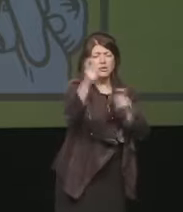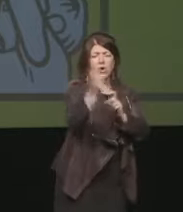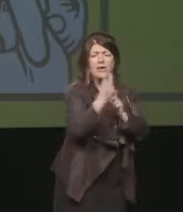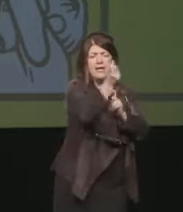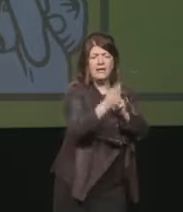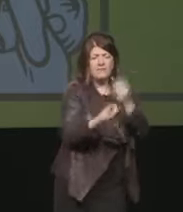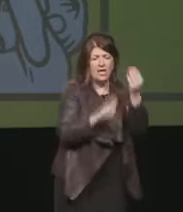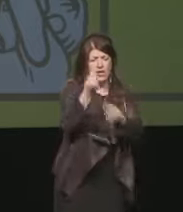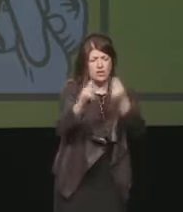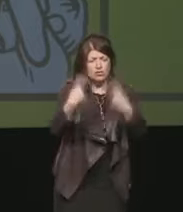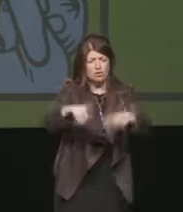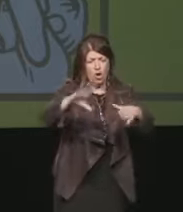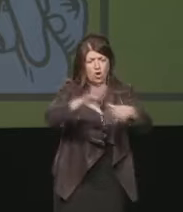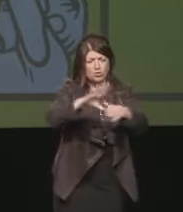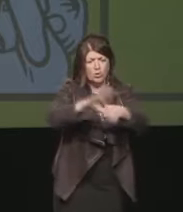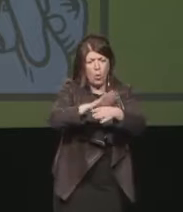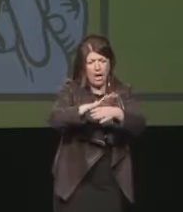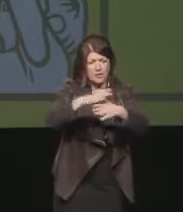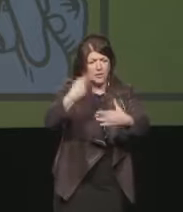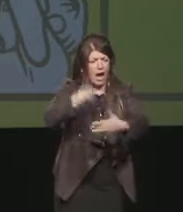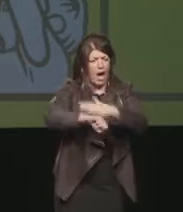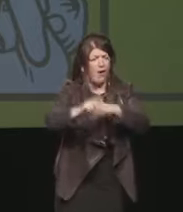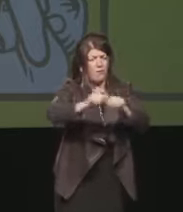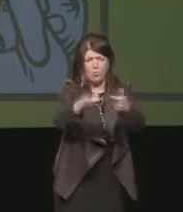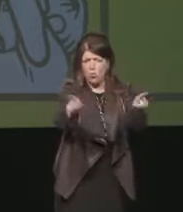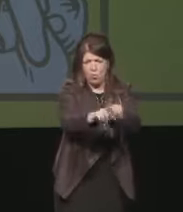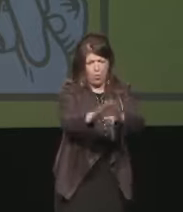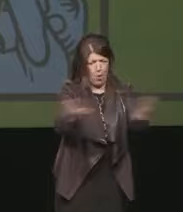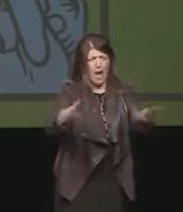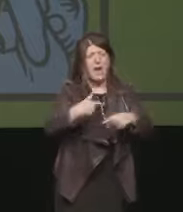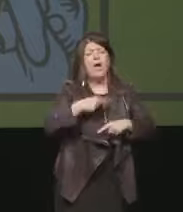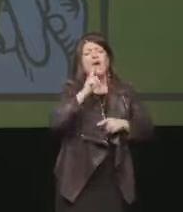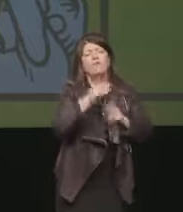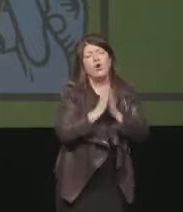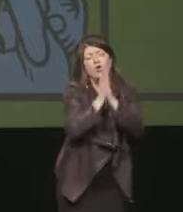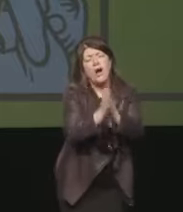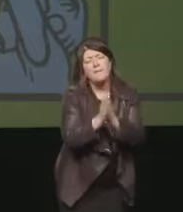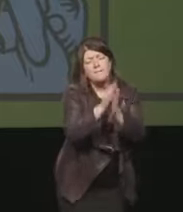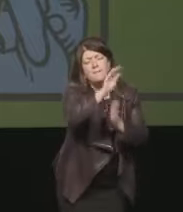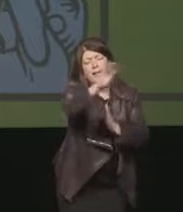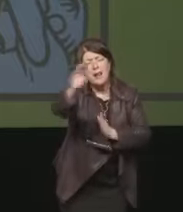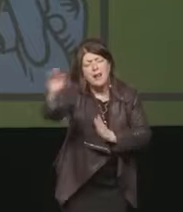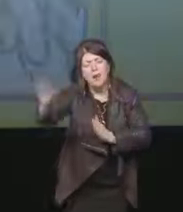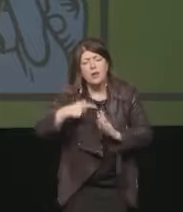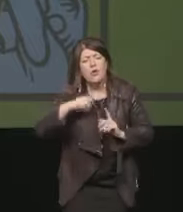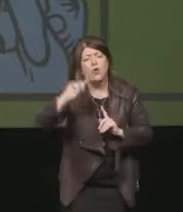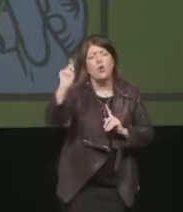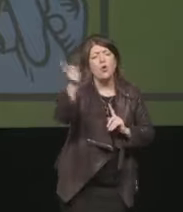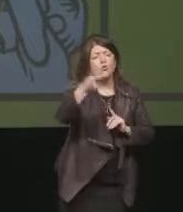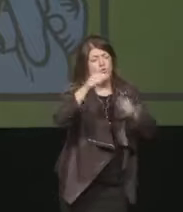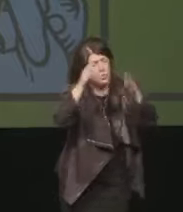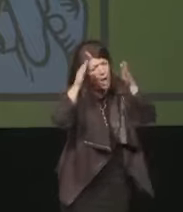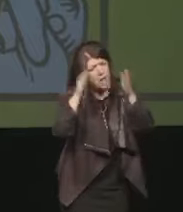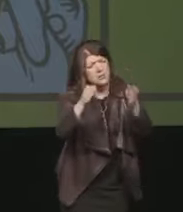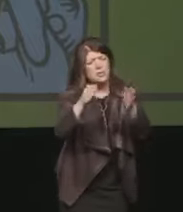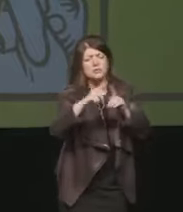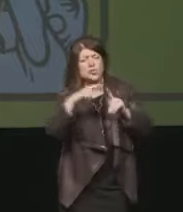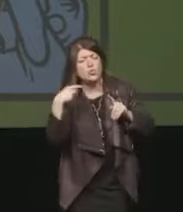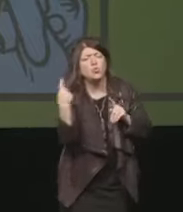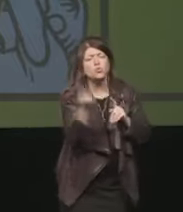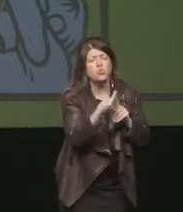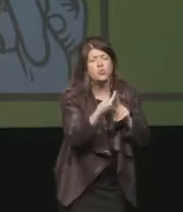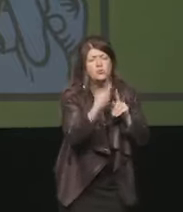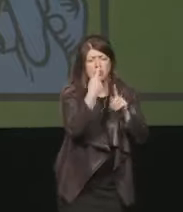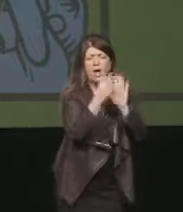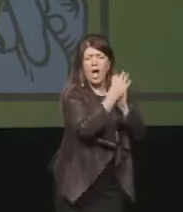Ed è proprio in questo ruolo che voglio lanciare una serie di appelli, con l'unico scopo di richiamare l'attenzione di tutti sugli aspetti che, secondo me,